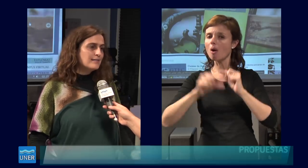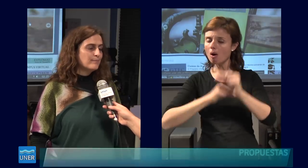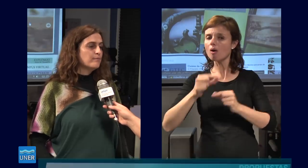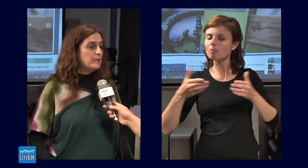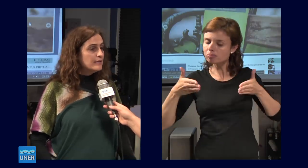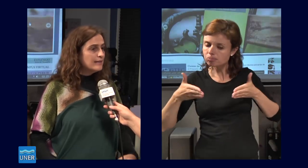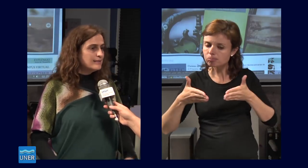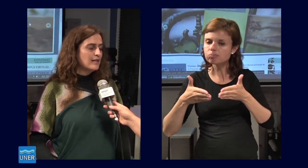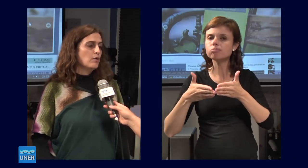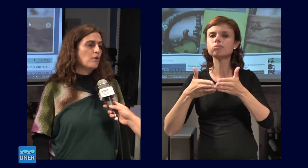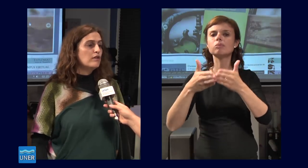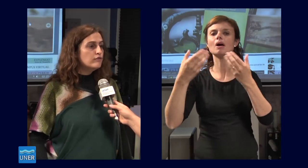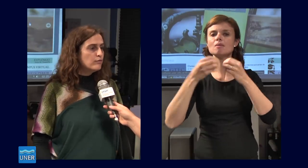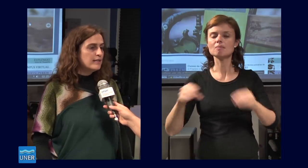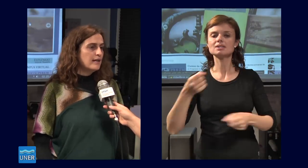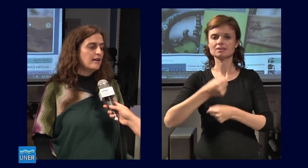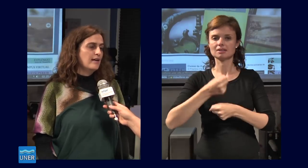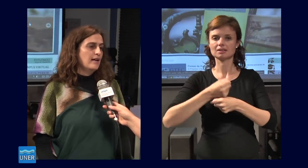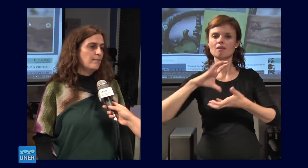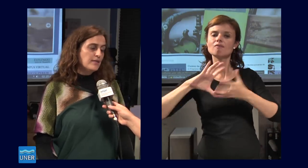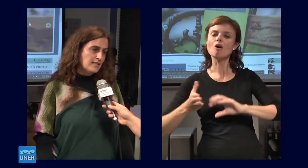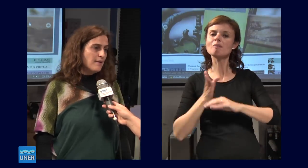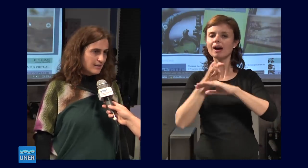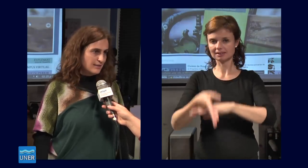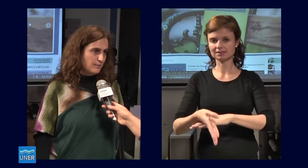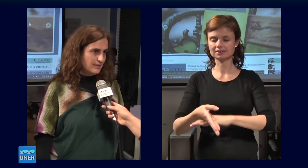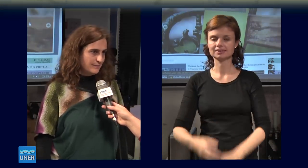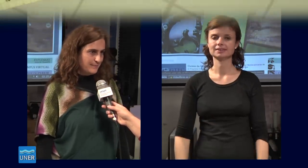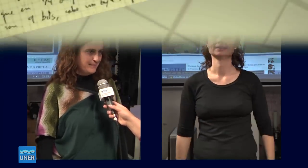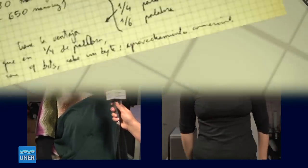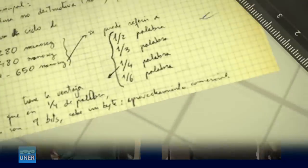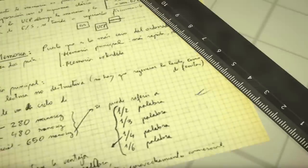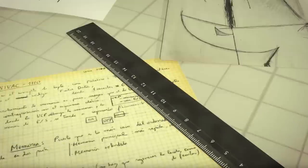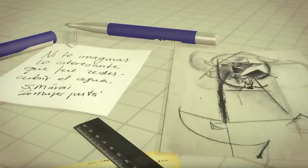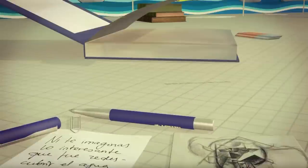algunas pistas o algunas formas de pensarse más accesibles.